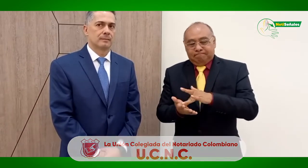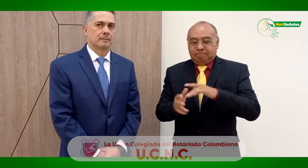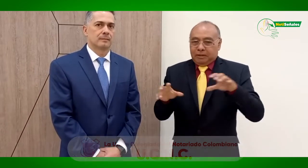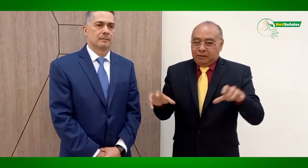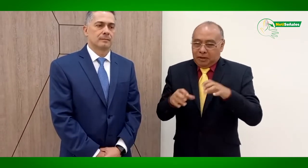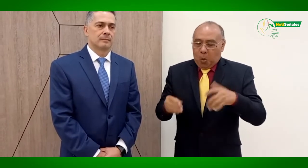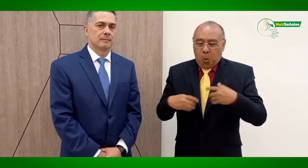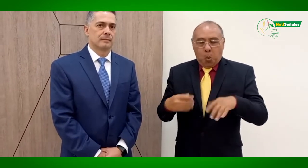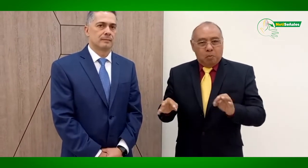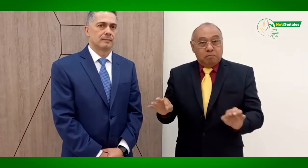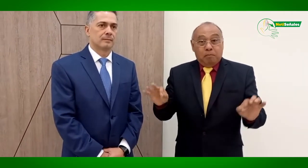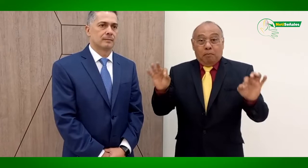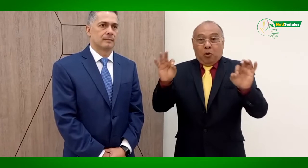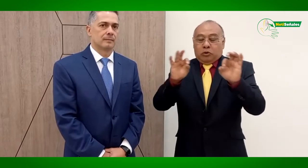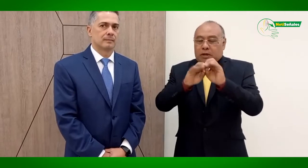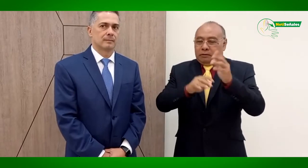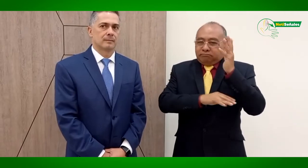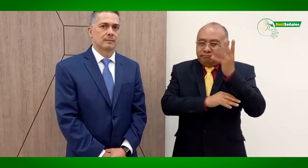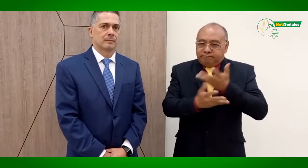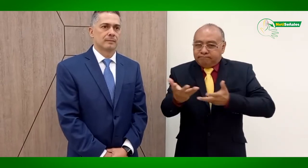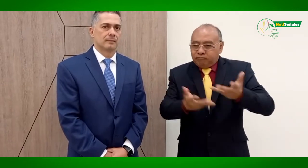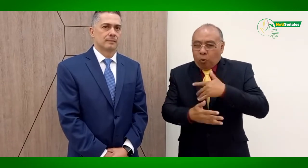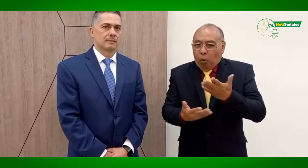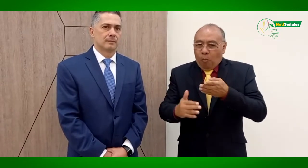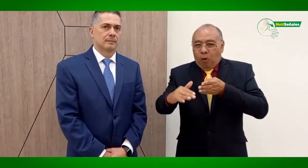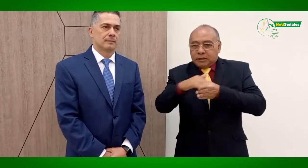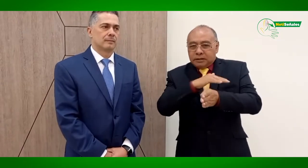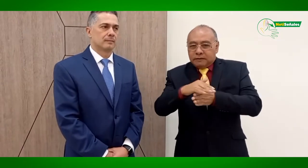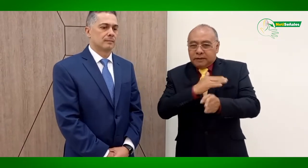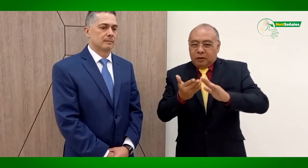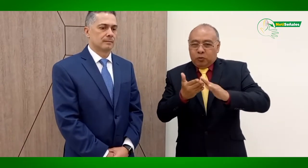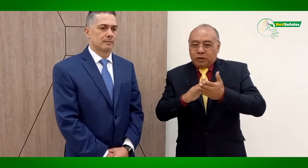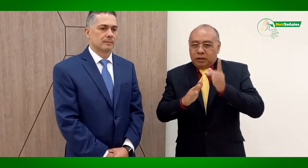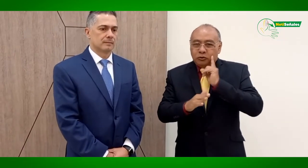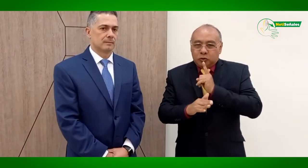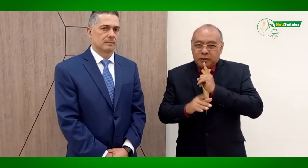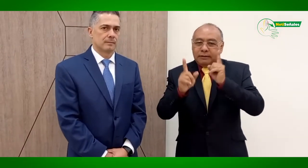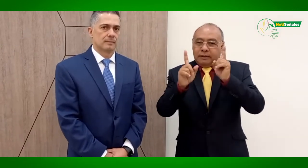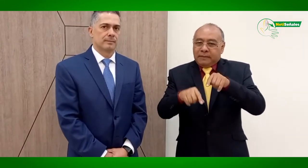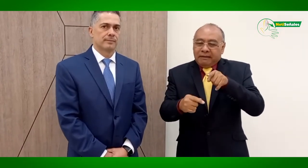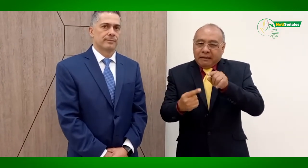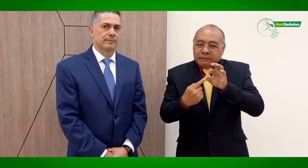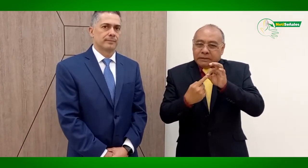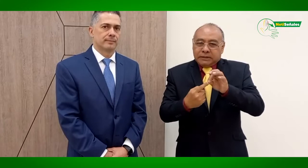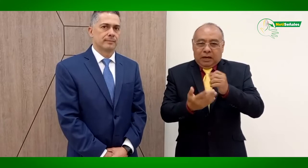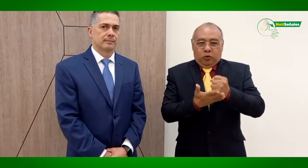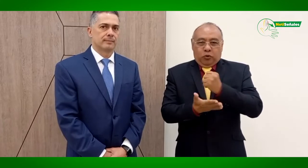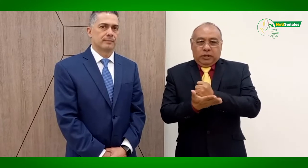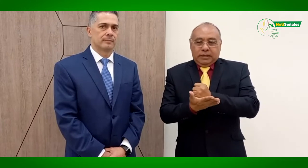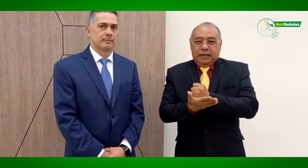invitación el día de hoy, estuvimos en este primer encuentro en diferentes conversatorios en temas de accesibilidad para las